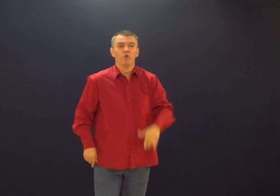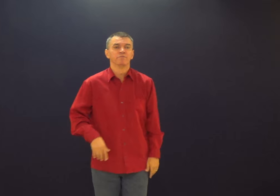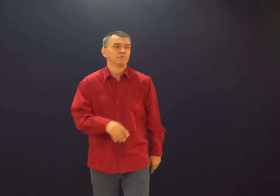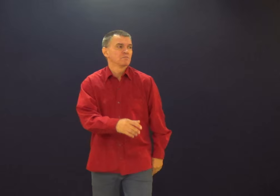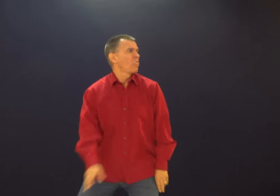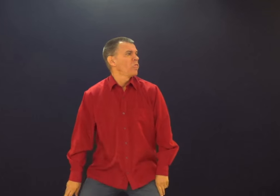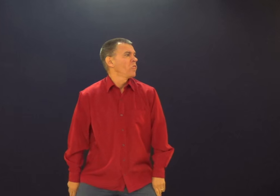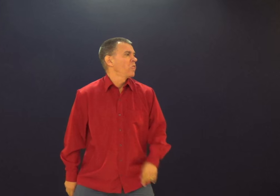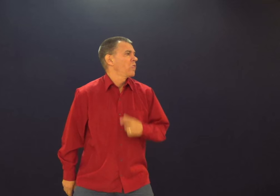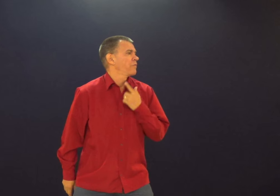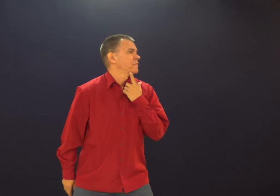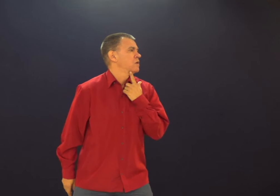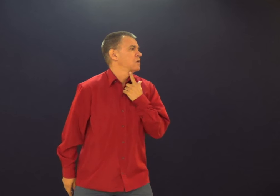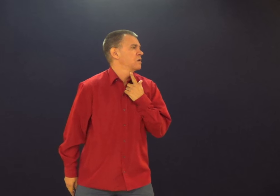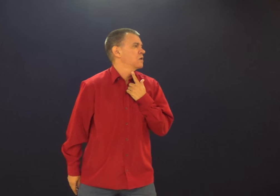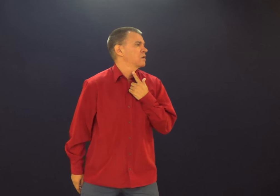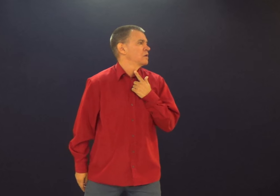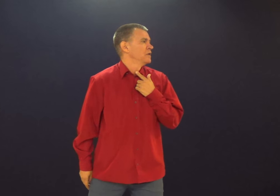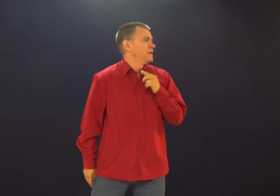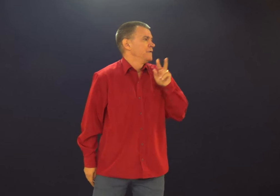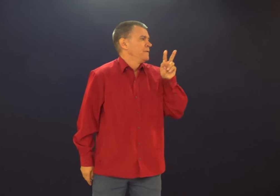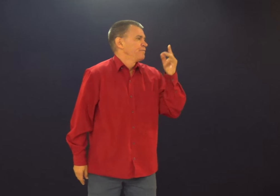Aí chega a outra pessoa. Olha. Não quero.